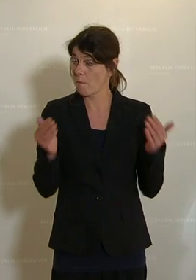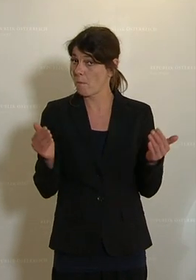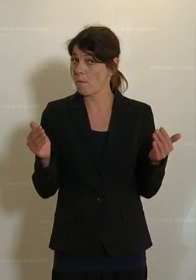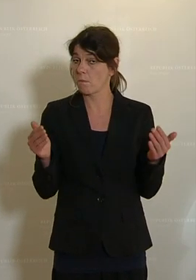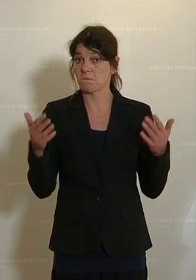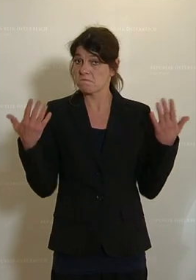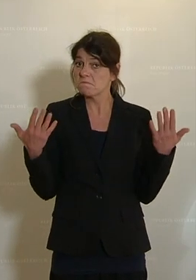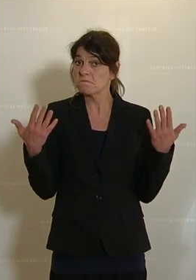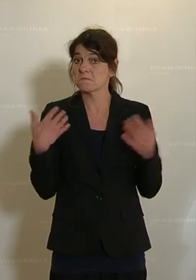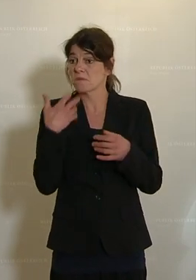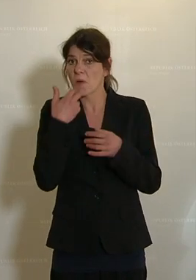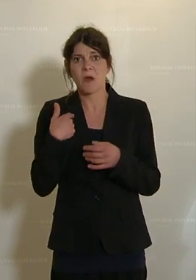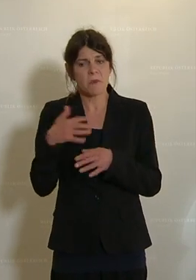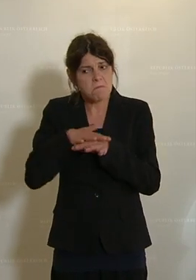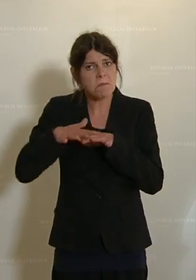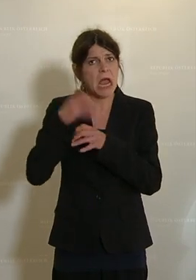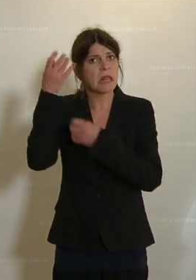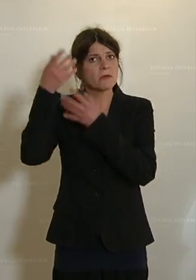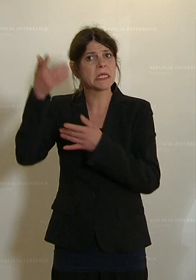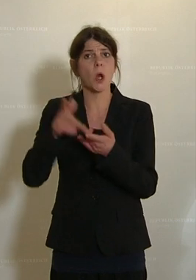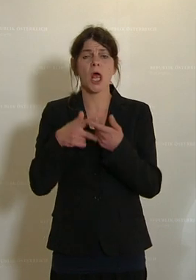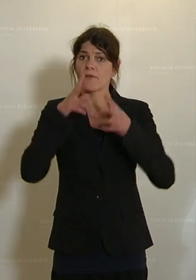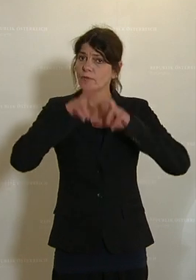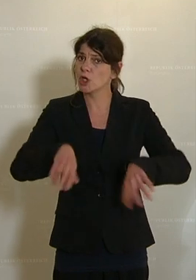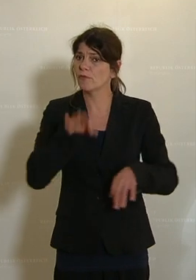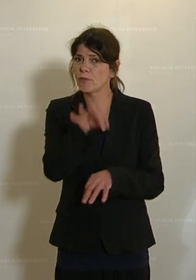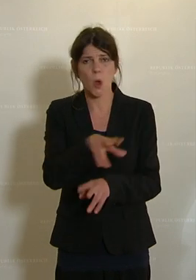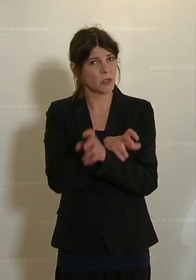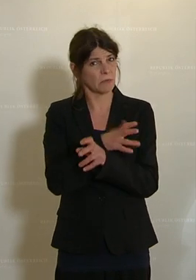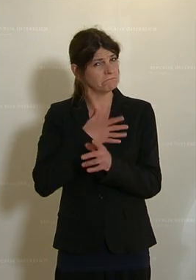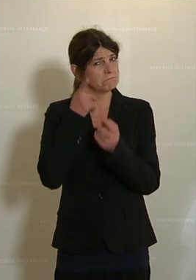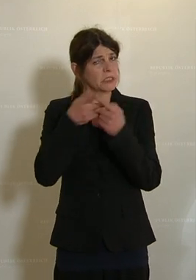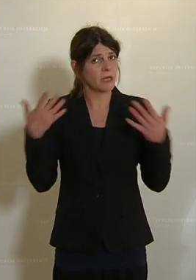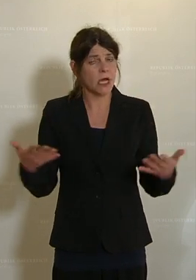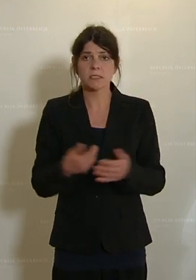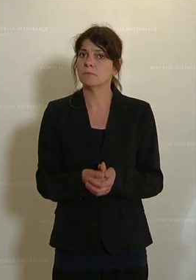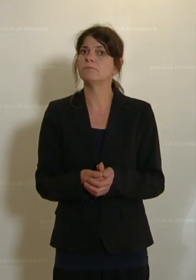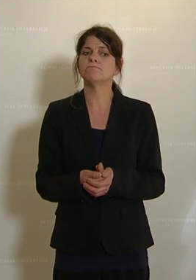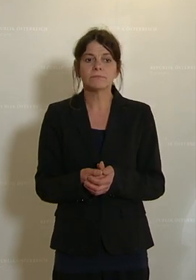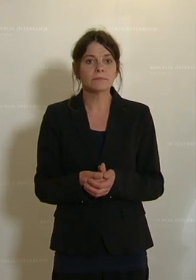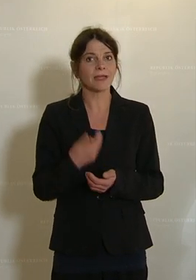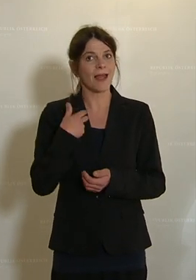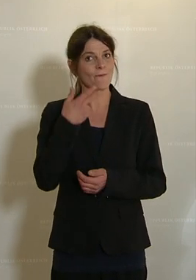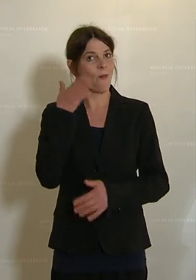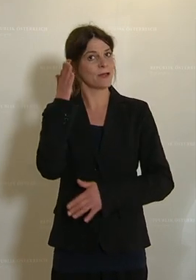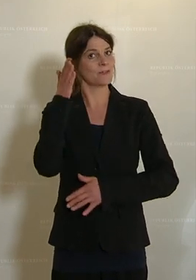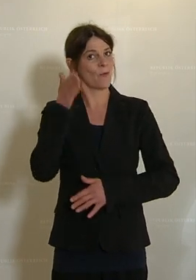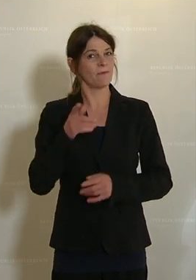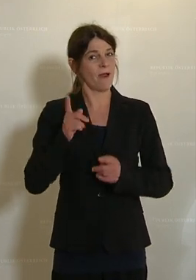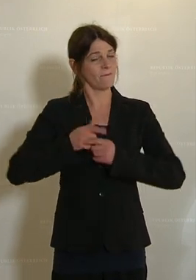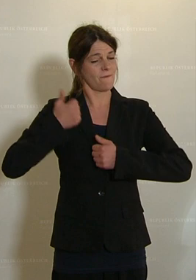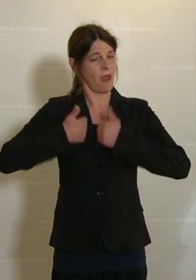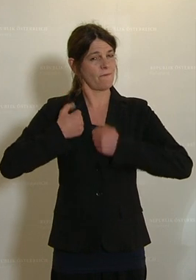Was wollen wir im Bereich Innovation und Forschung für Österreich? Wir wollen zu den wettbewerbsstärksten